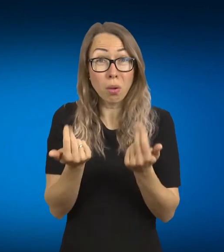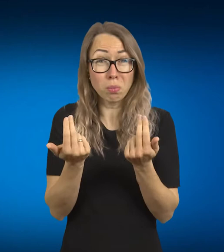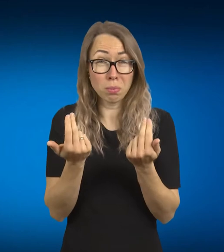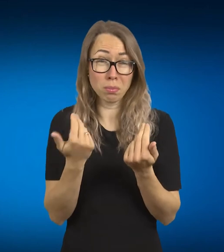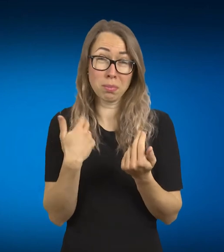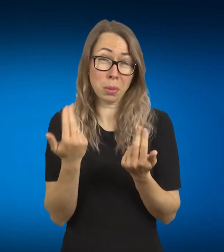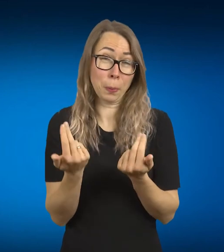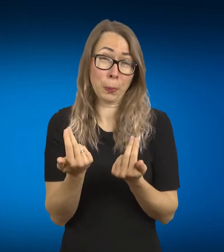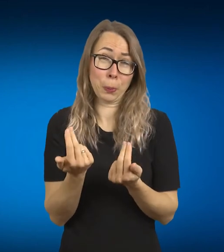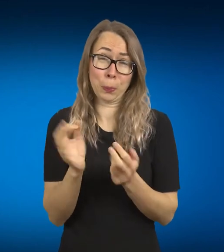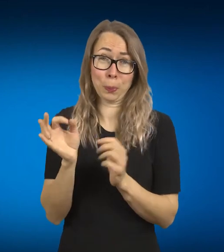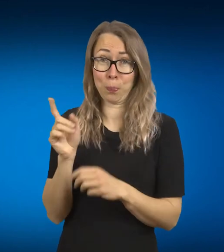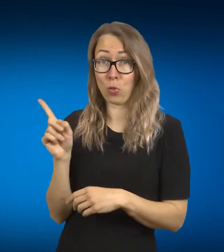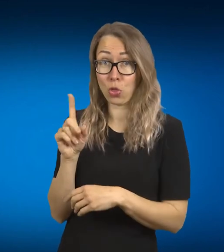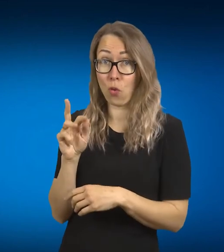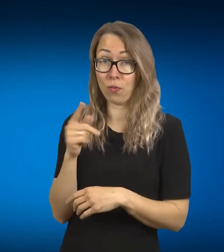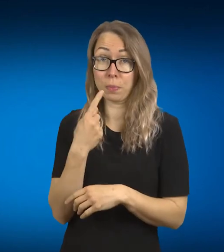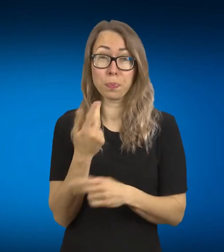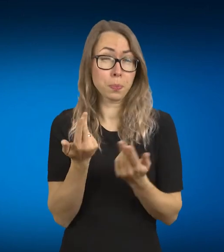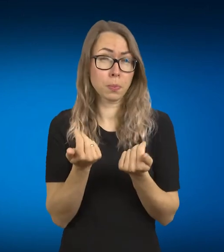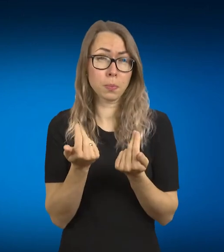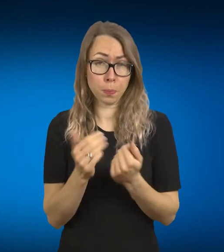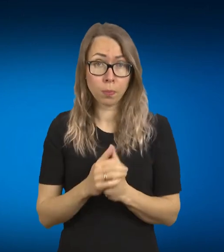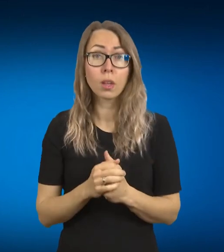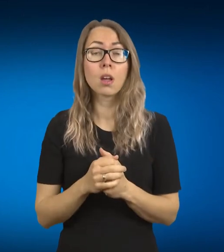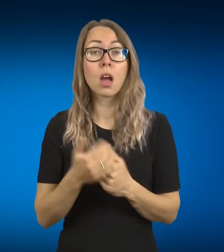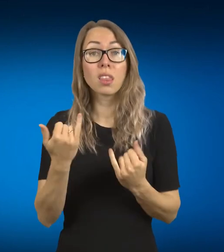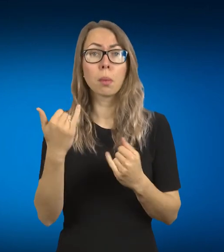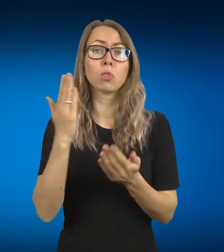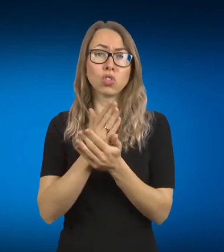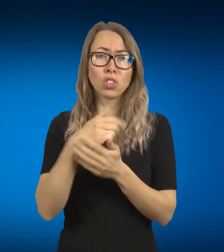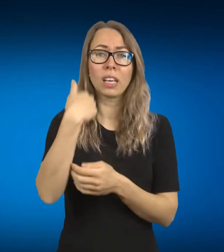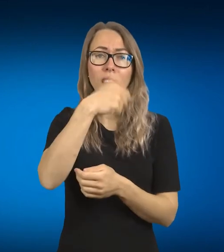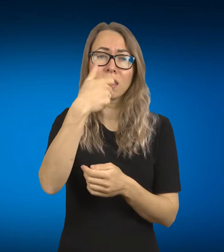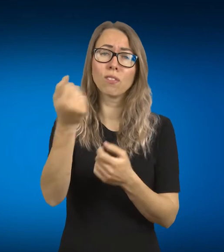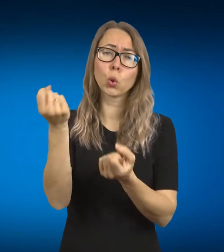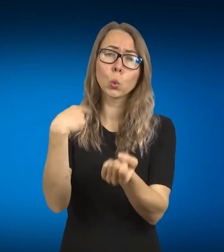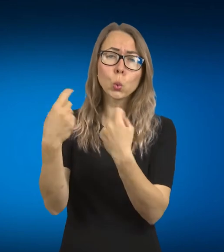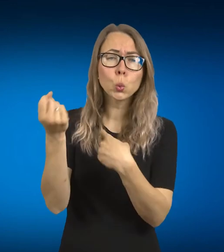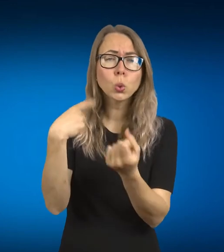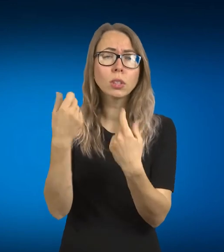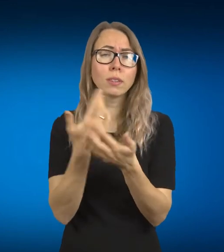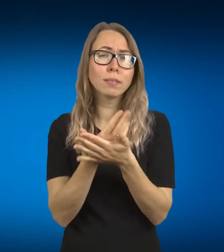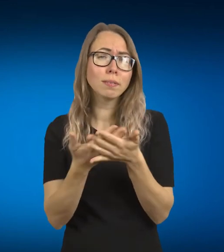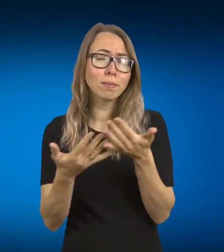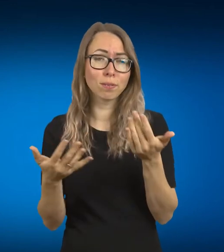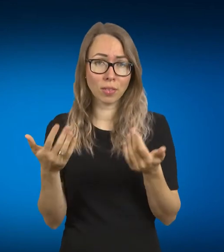dabar kūriu pagal individualius užsakymus, bet made in silence